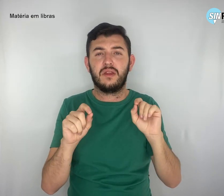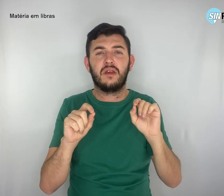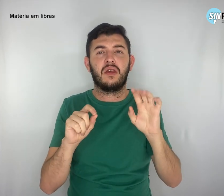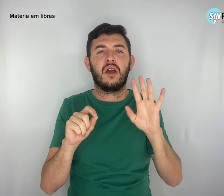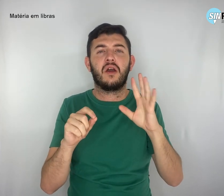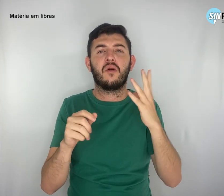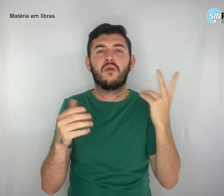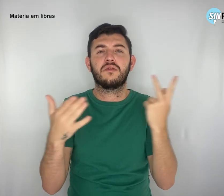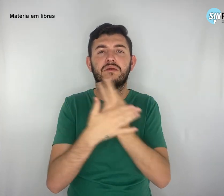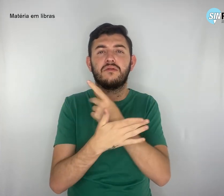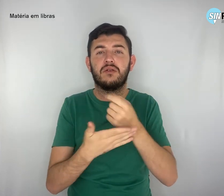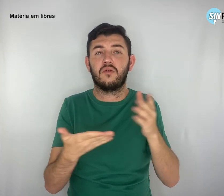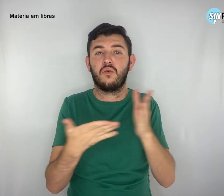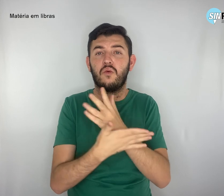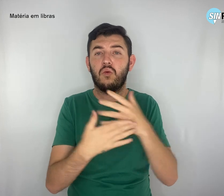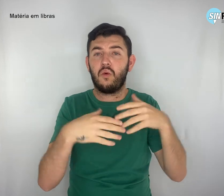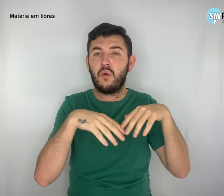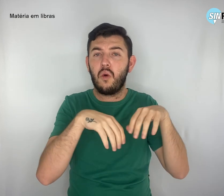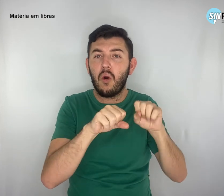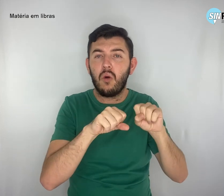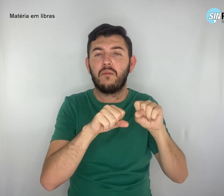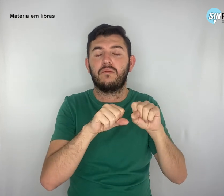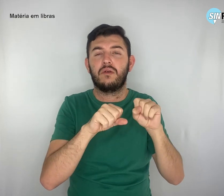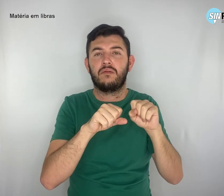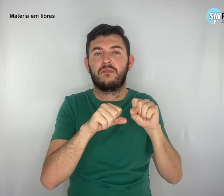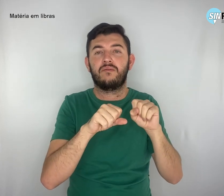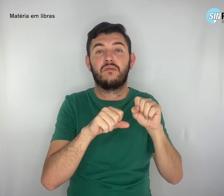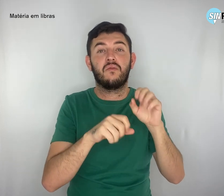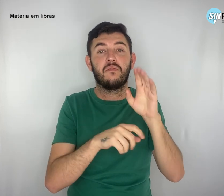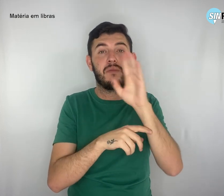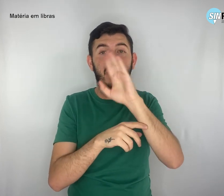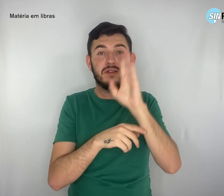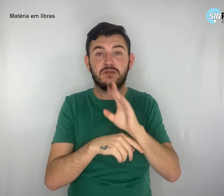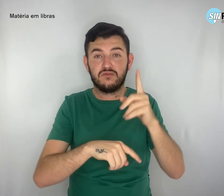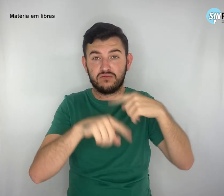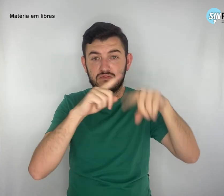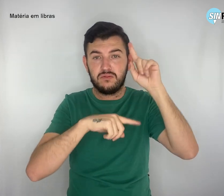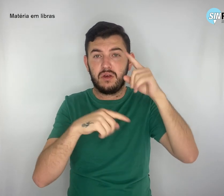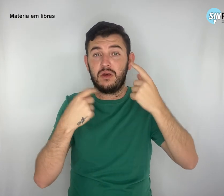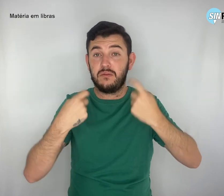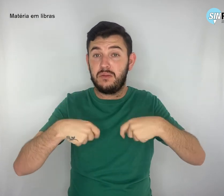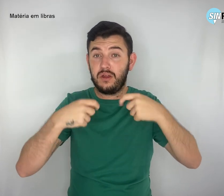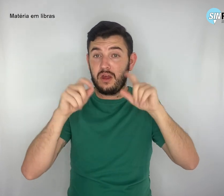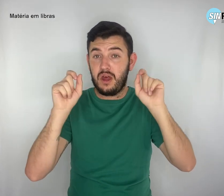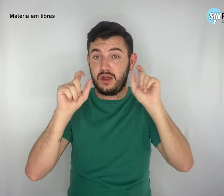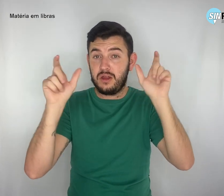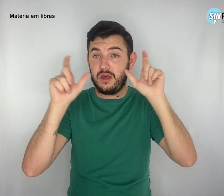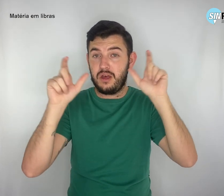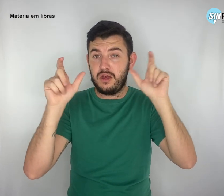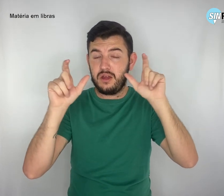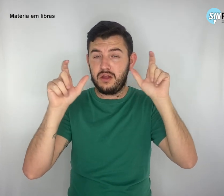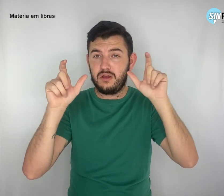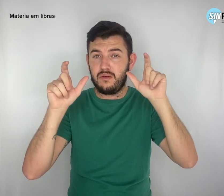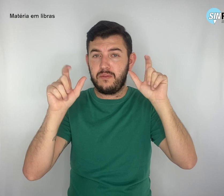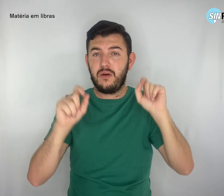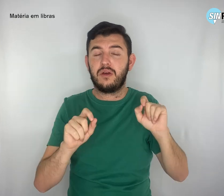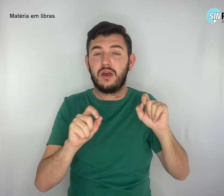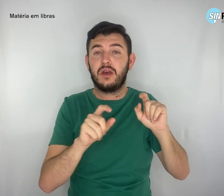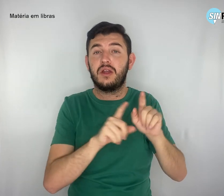golpe de Estado, o Brasil precisa estar atento para não confundir liberdade de imprensa com a